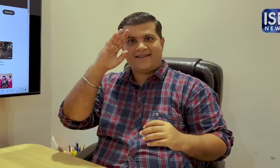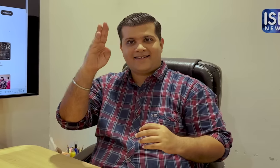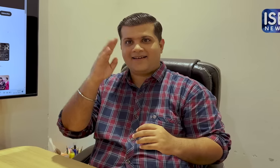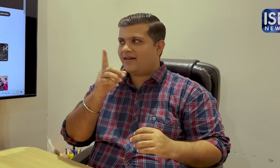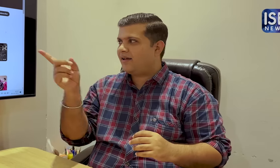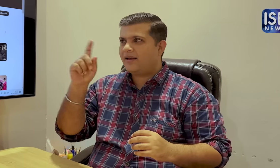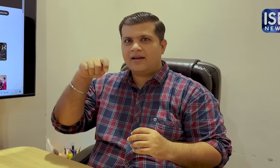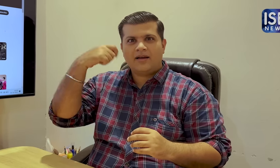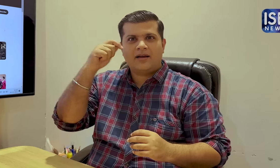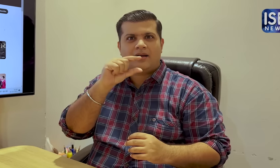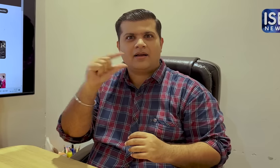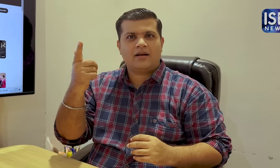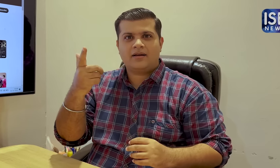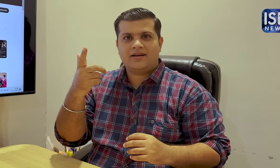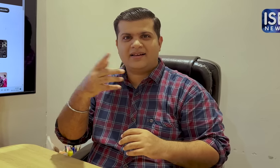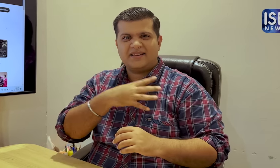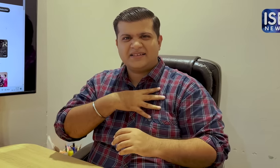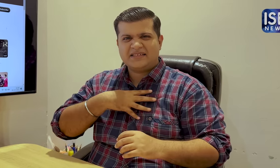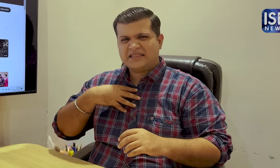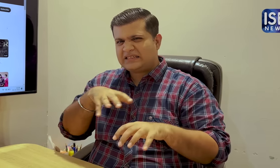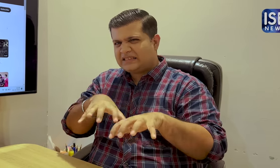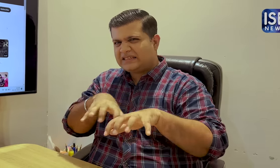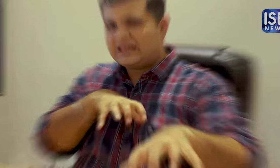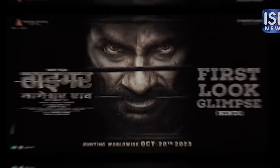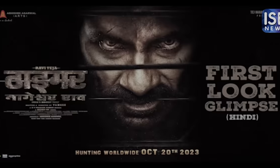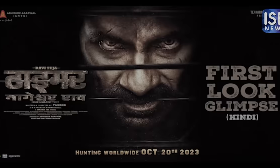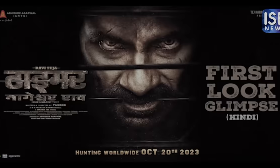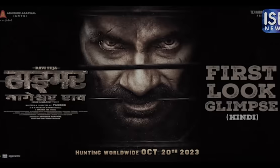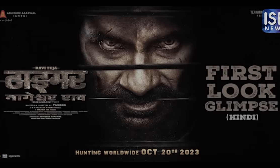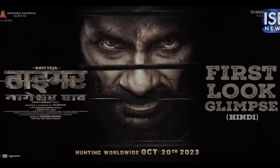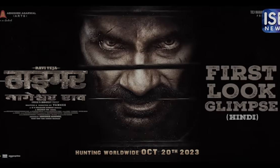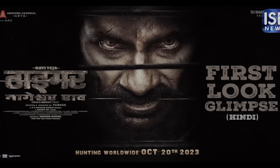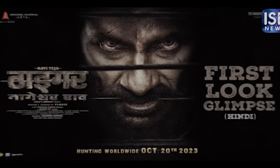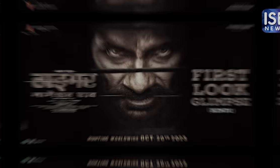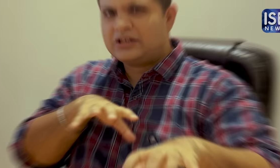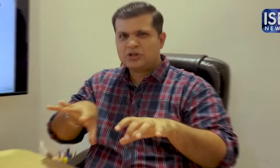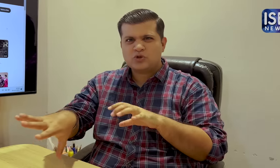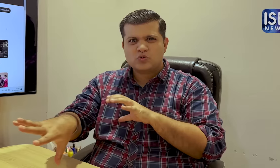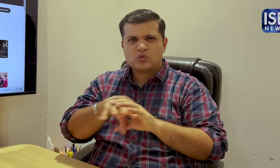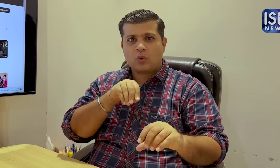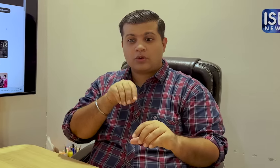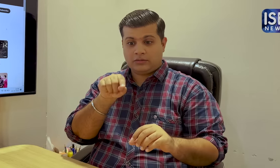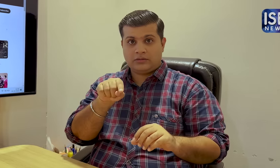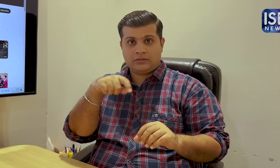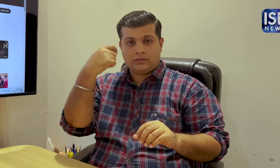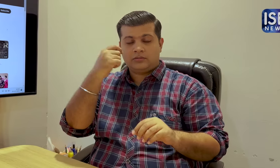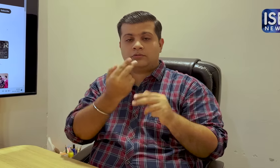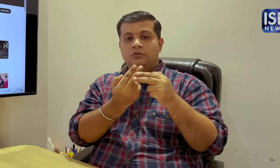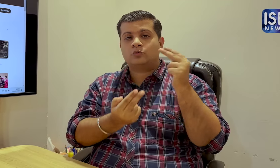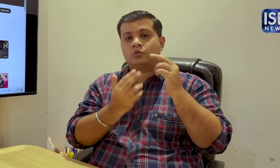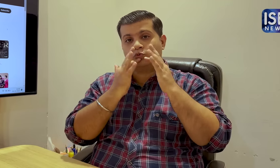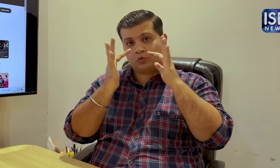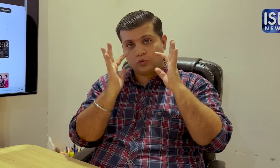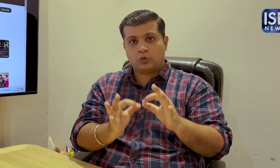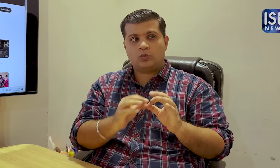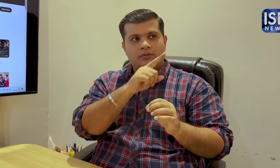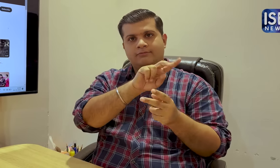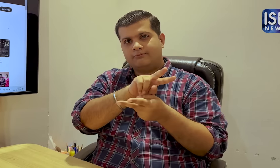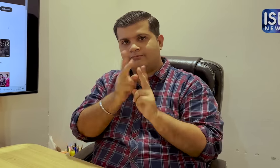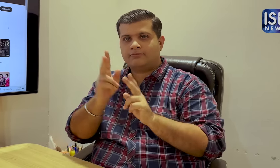हालो ये फिल्म टाइगर नागेश्वर राहो भारत का सबसे बड़ा चोर और ये एक सच्ची अफवाव पर आधारित